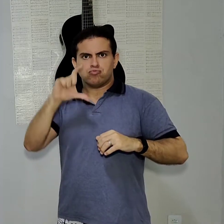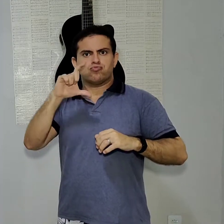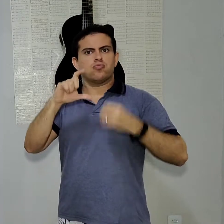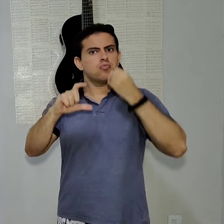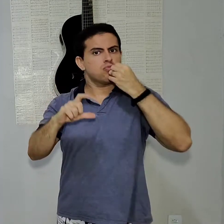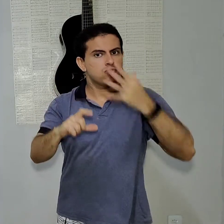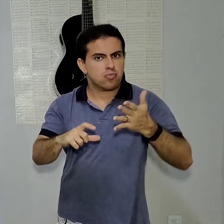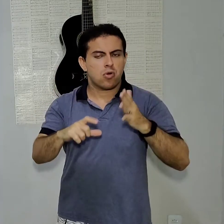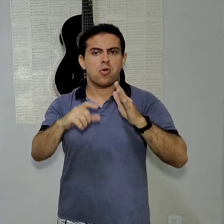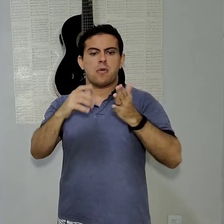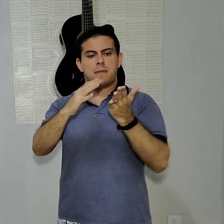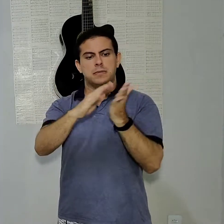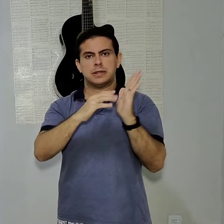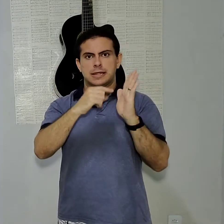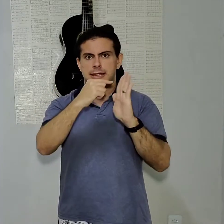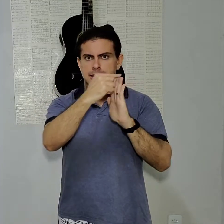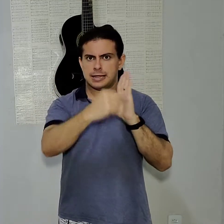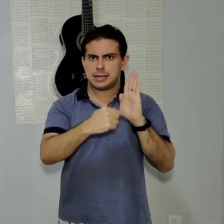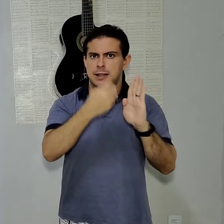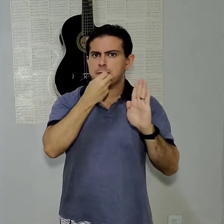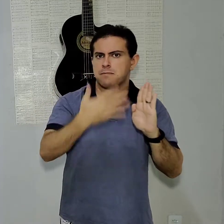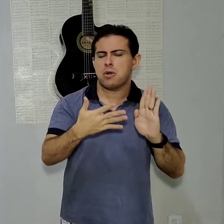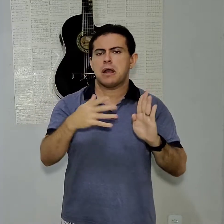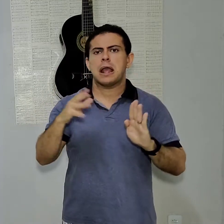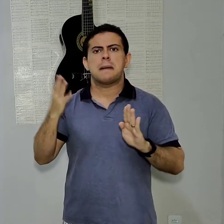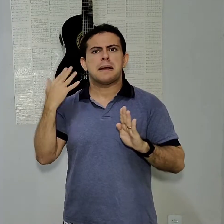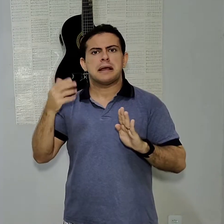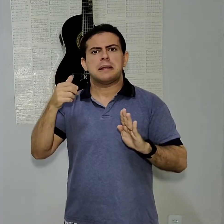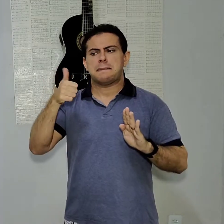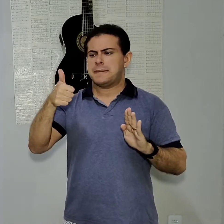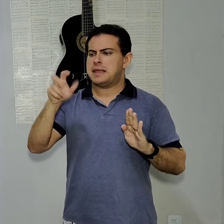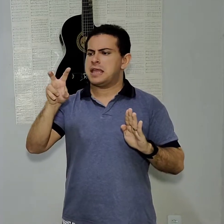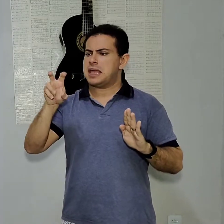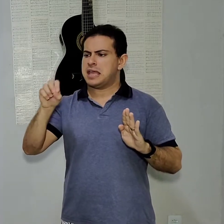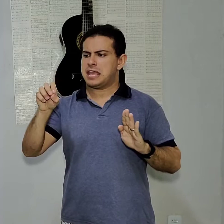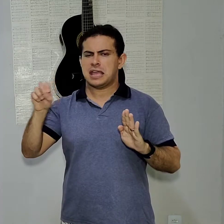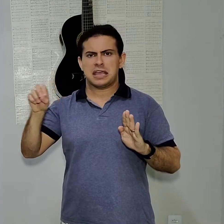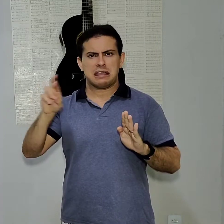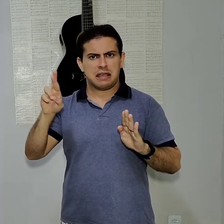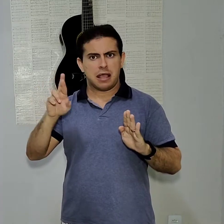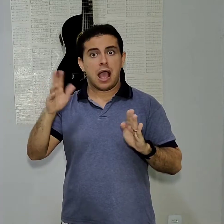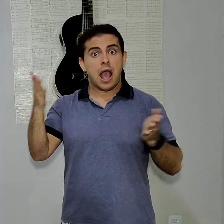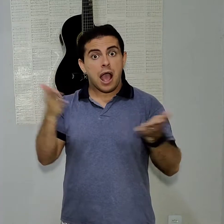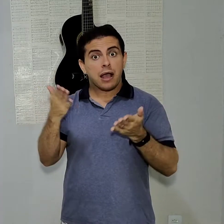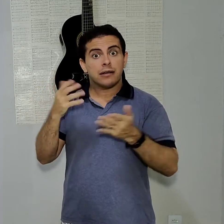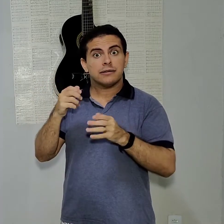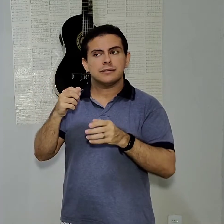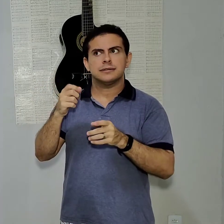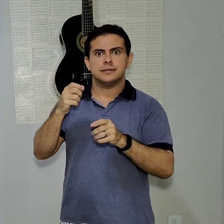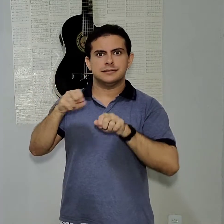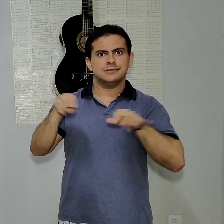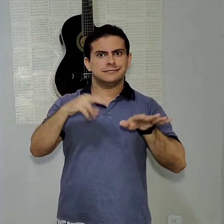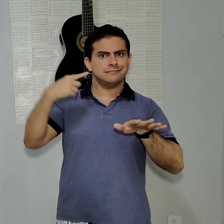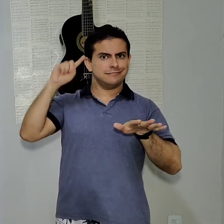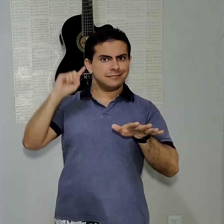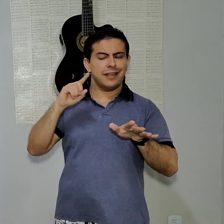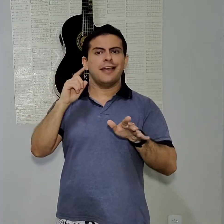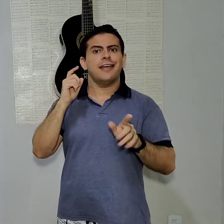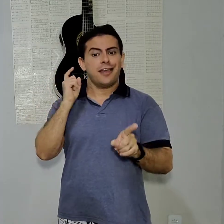estava custando aí cerca de R$1.500. E agora, né? Essa semana, eu encontrei ele de R$1.115. Então, se